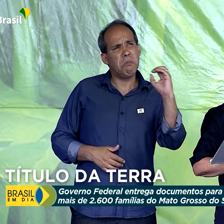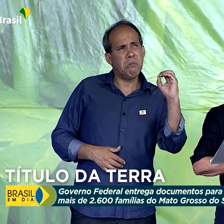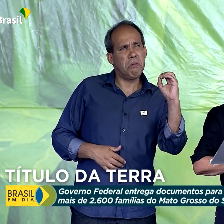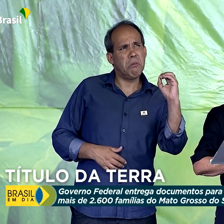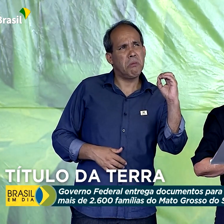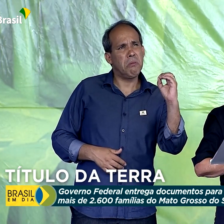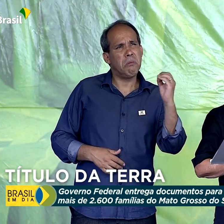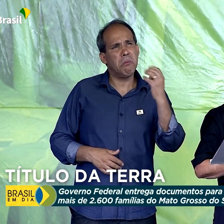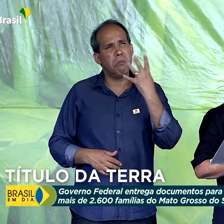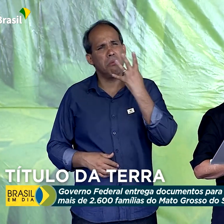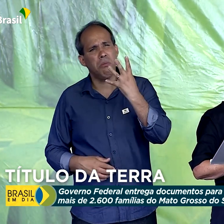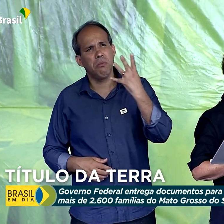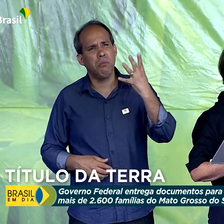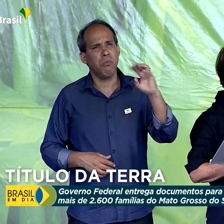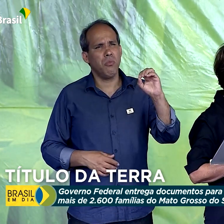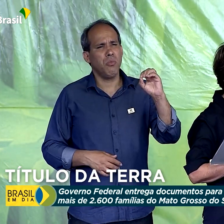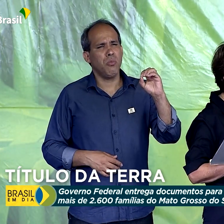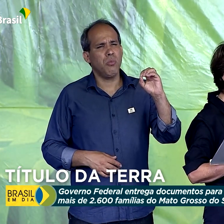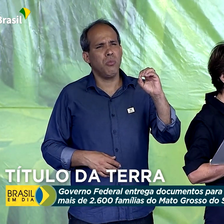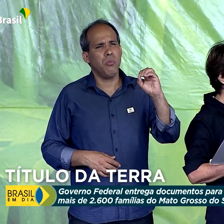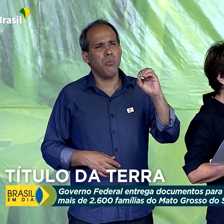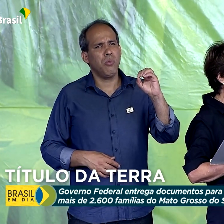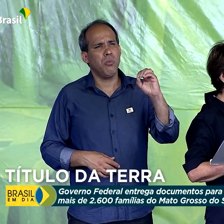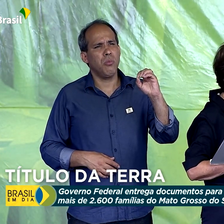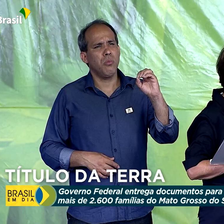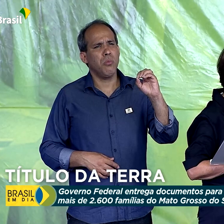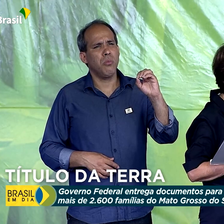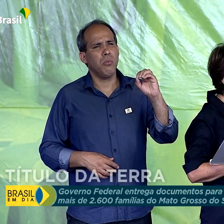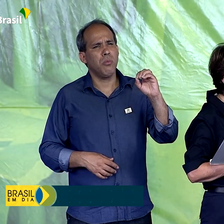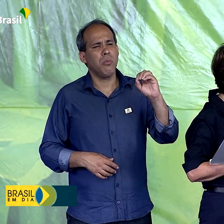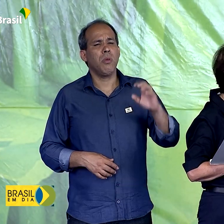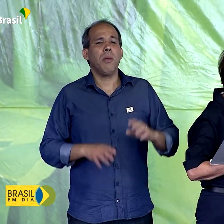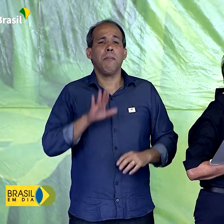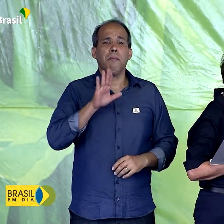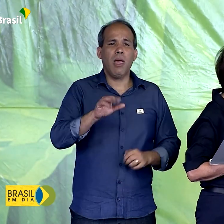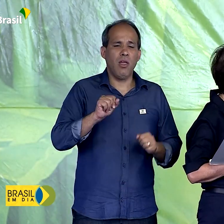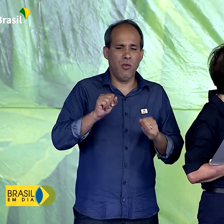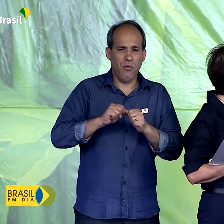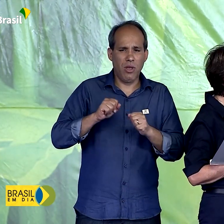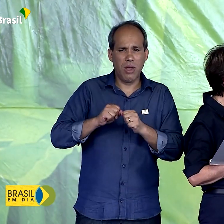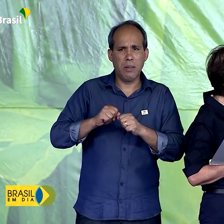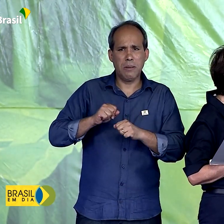400, 440. Mas nós fizemos muito com muito pouco, presidente.